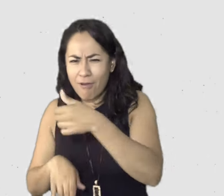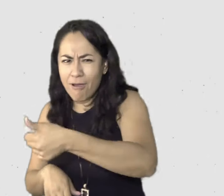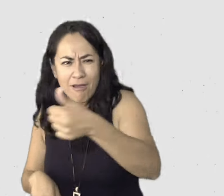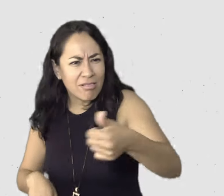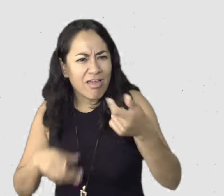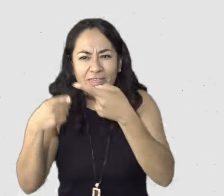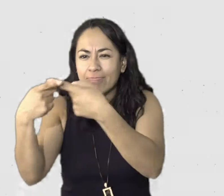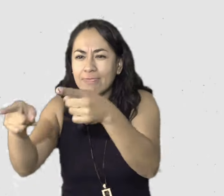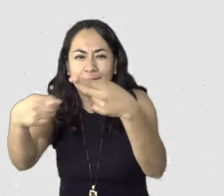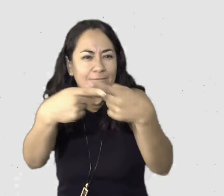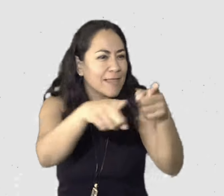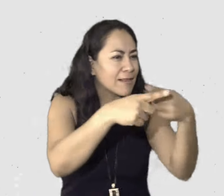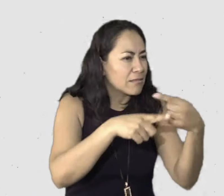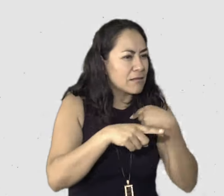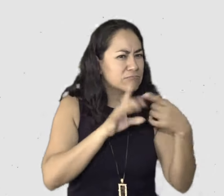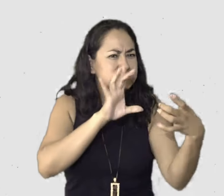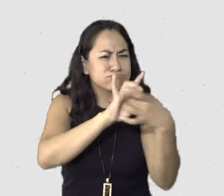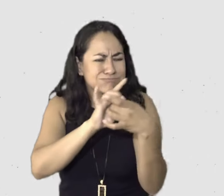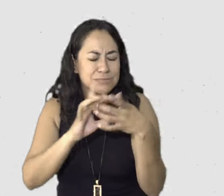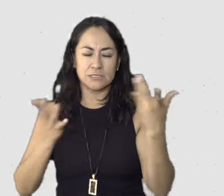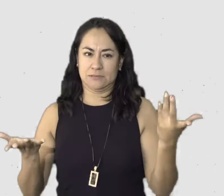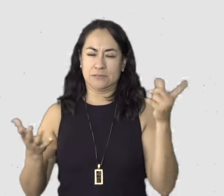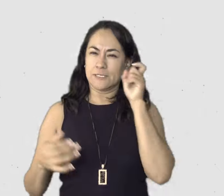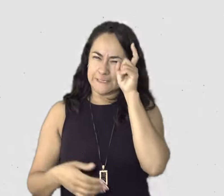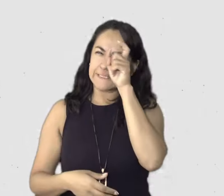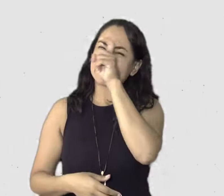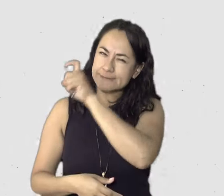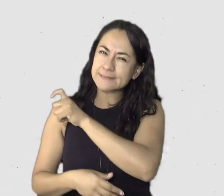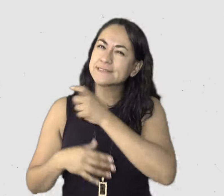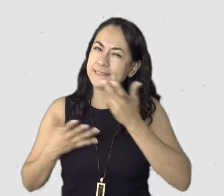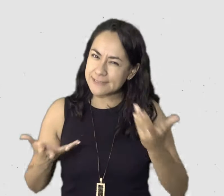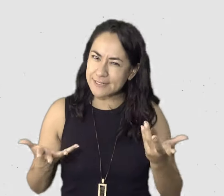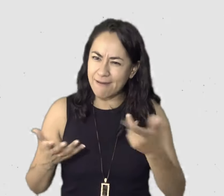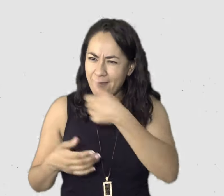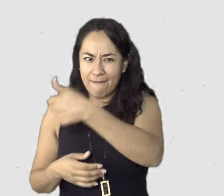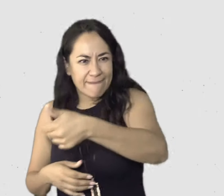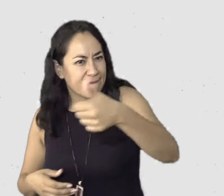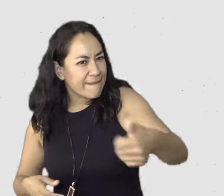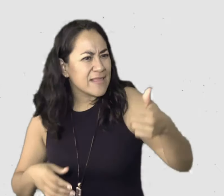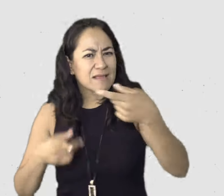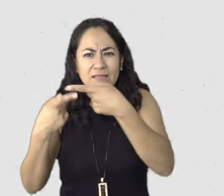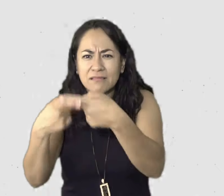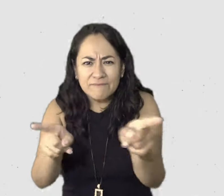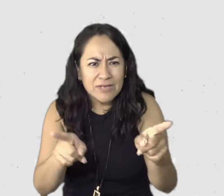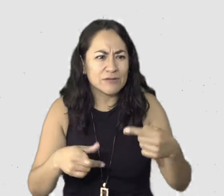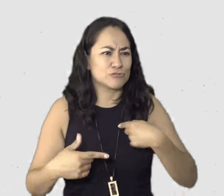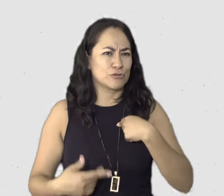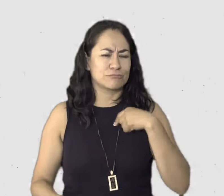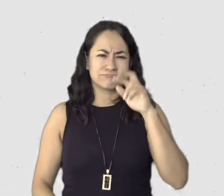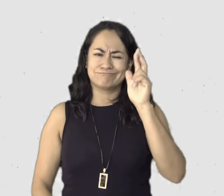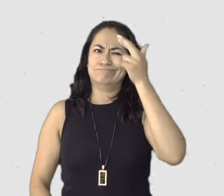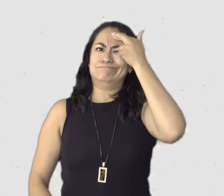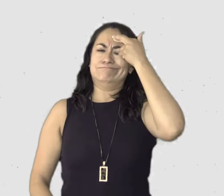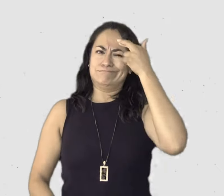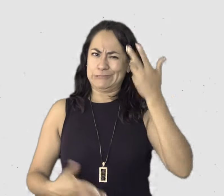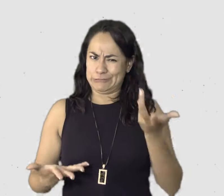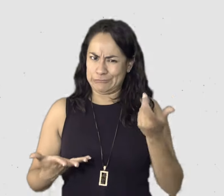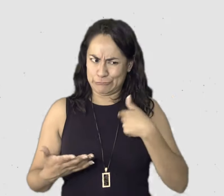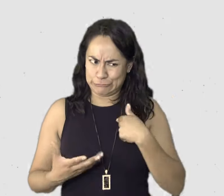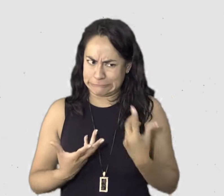quien tiene una profesión, un estilo de vida diferente, o sea, cada quien trae un rol muy distinto. Y yo en un principio hasta pensé en salirme, o sea, dije,